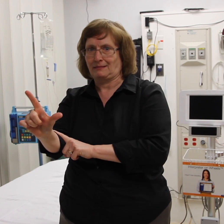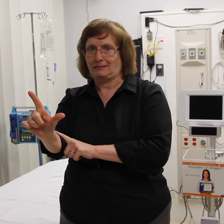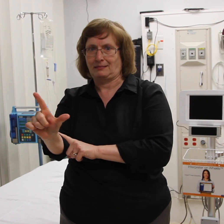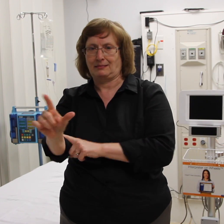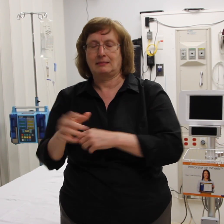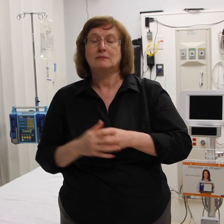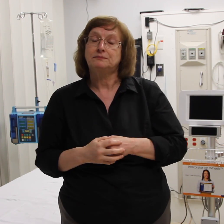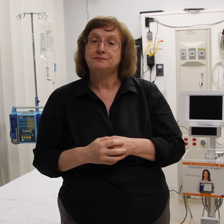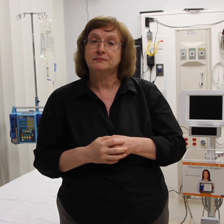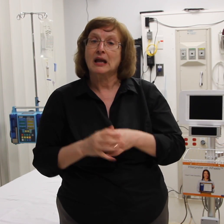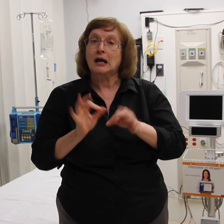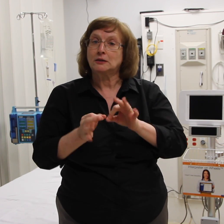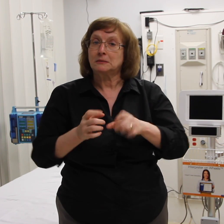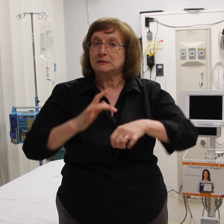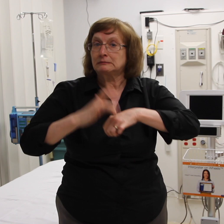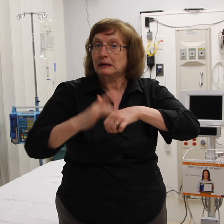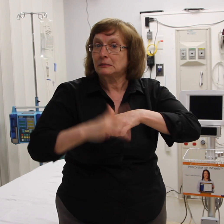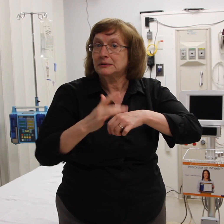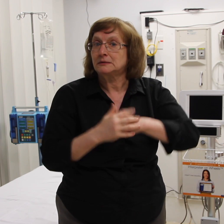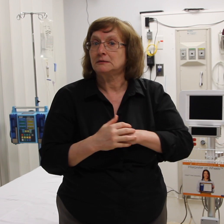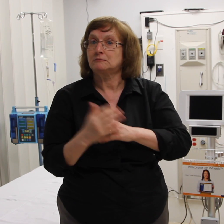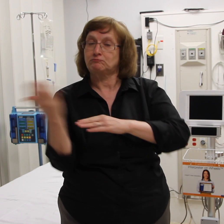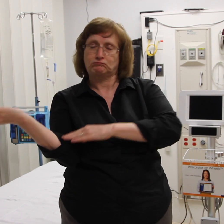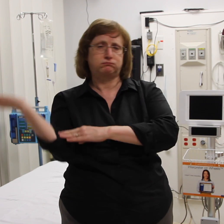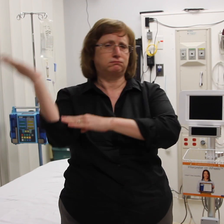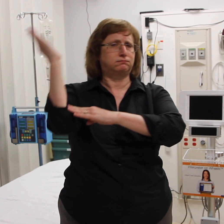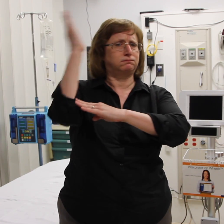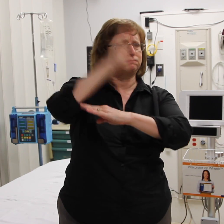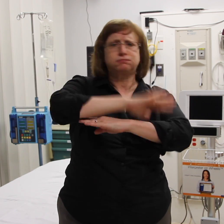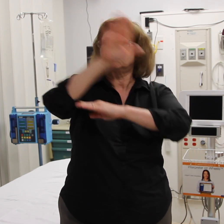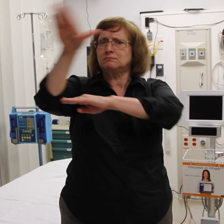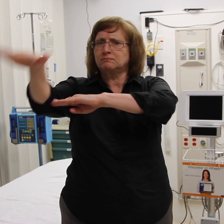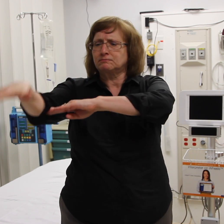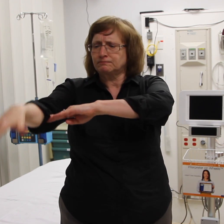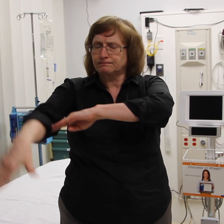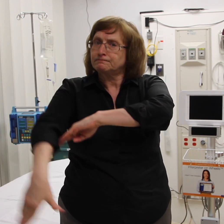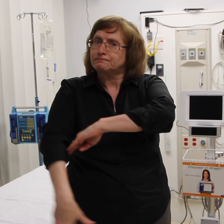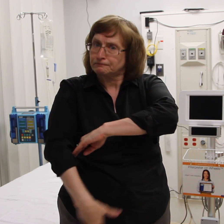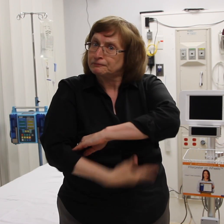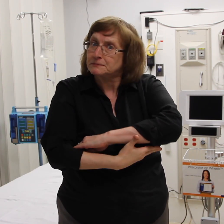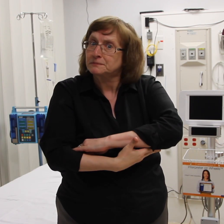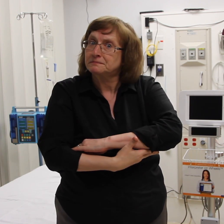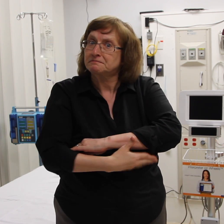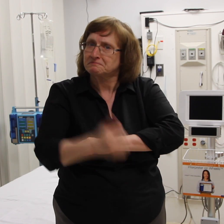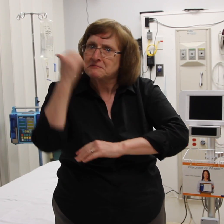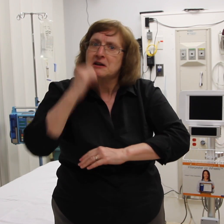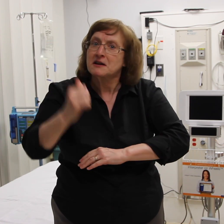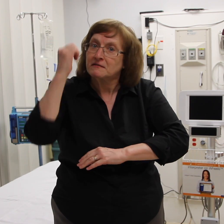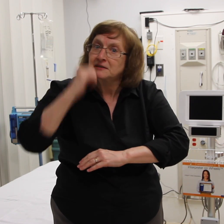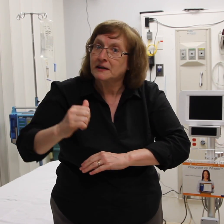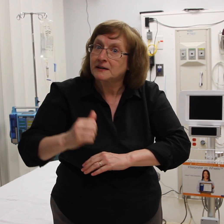disponibles 24 horas al día, 7 días a la semana, 365 días del año.